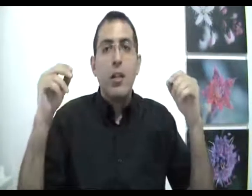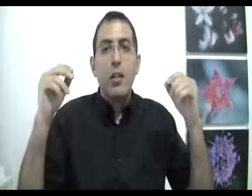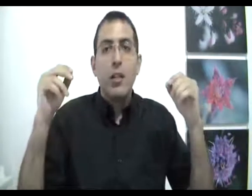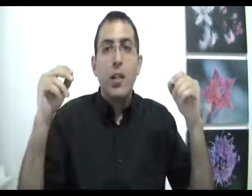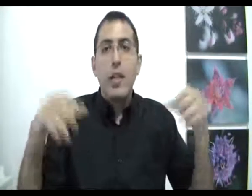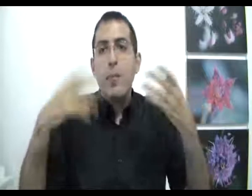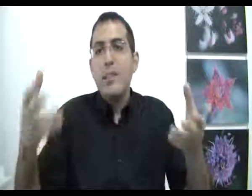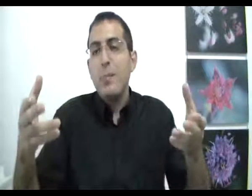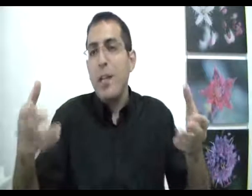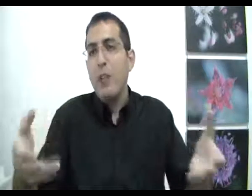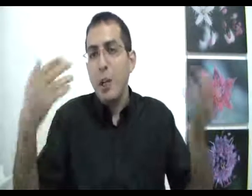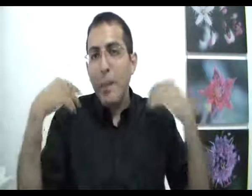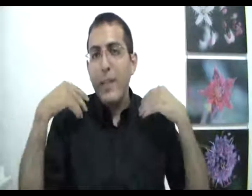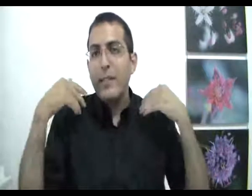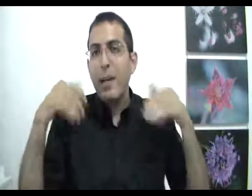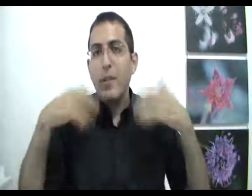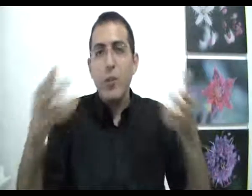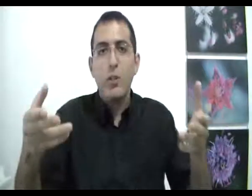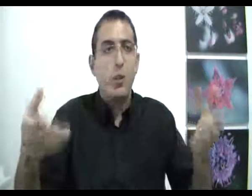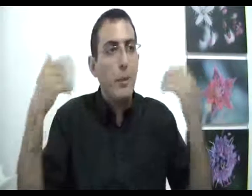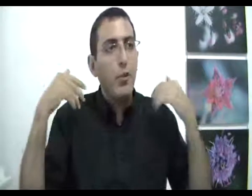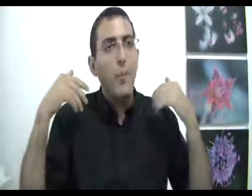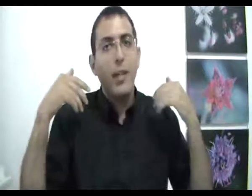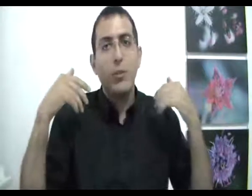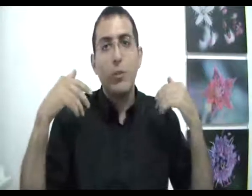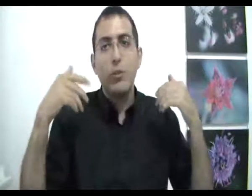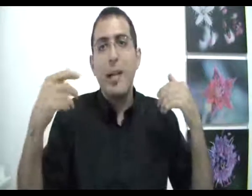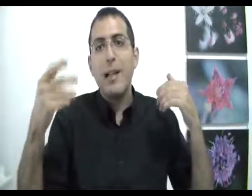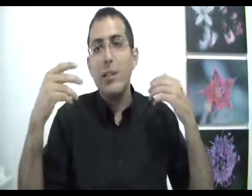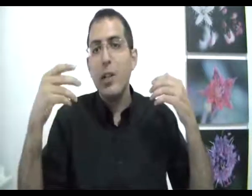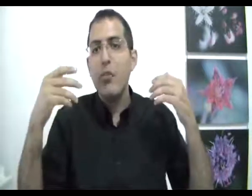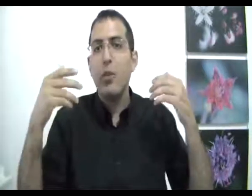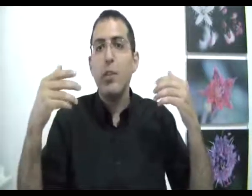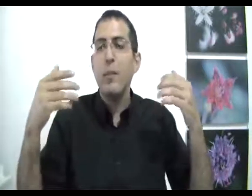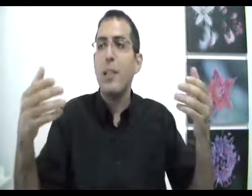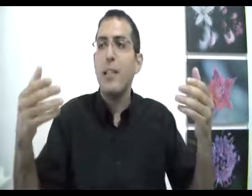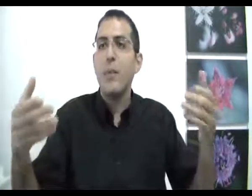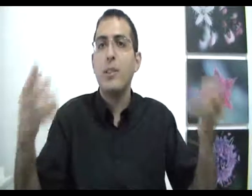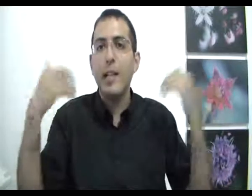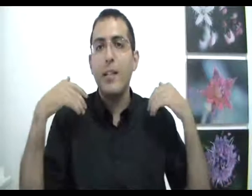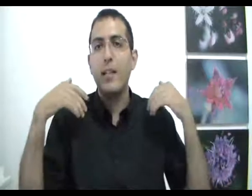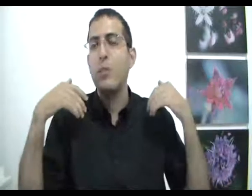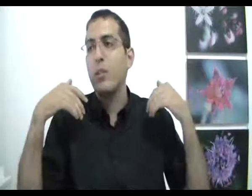כי אם יש סיבה, אני שאלות פה מה הסיבה ואם יש רצון, פעם אני שאל מה הרצון זאת אומרת הרצון הראשון מה שקדם לו זה היעדר רצון